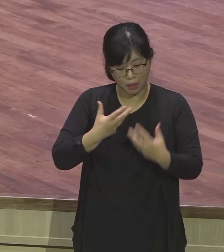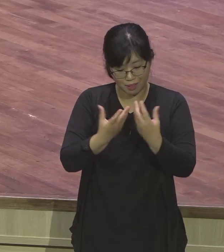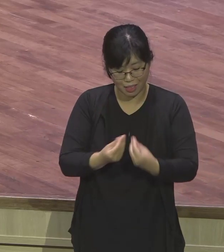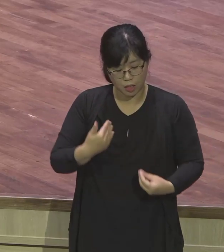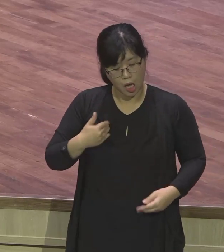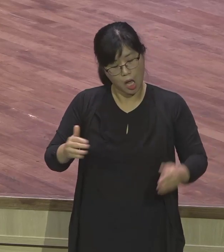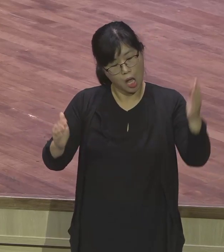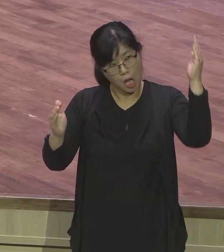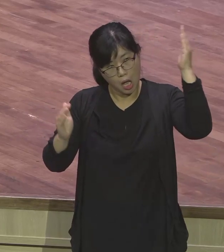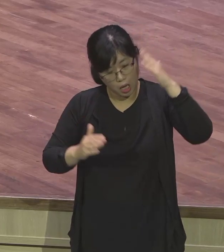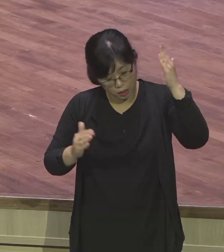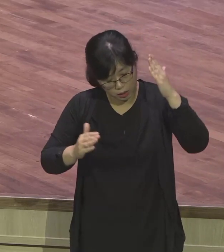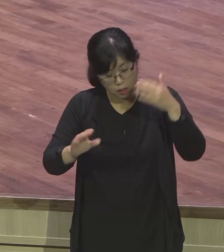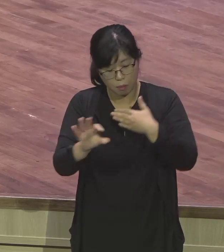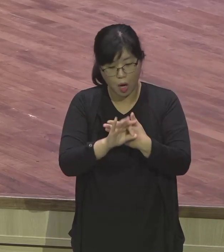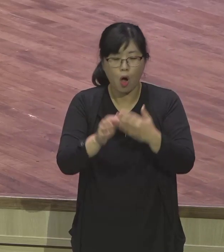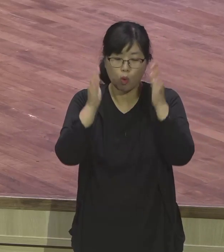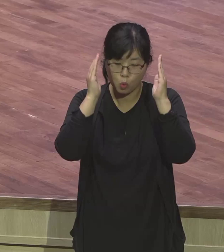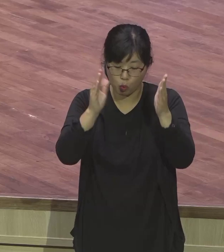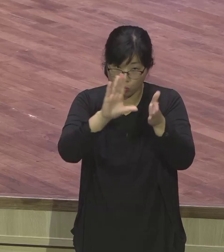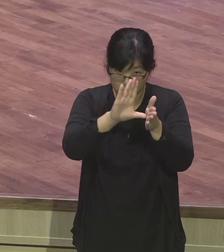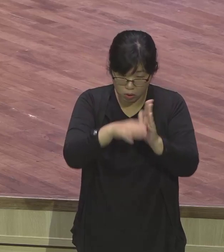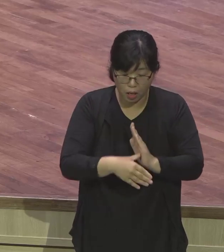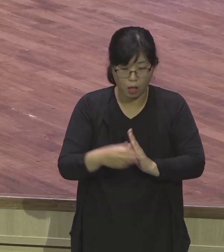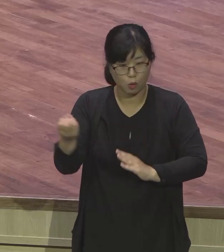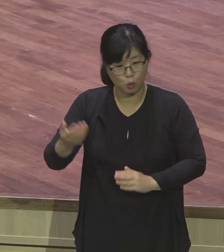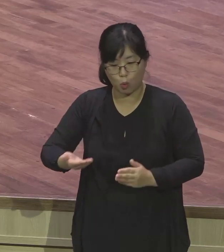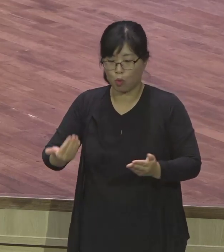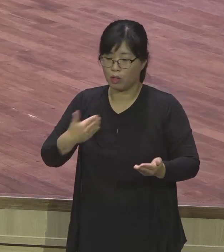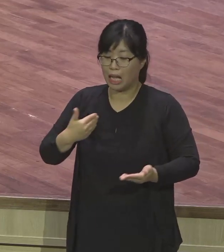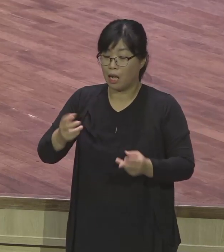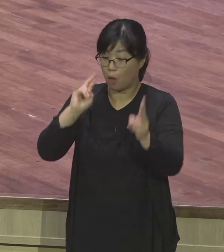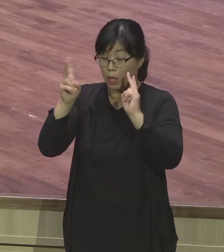주위의 사람들에게 하나님의 영에 감동된 사람이구나